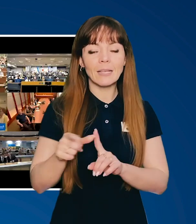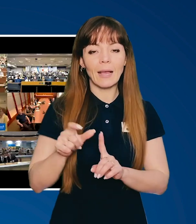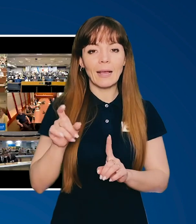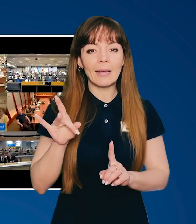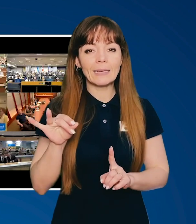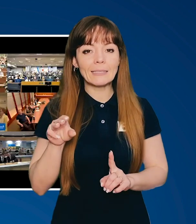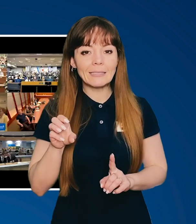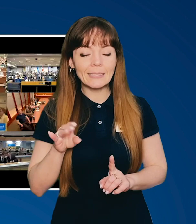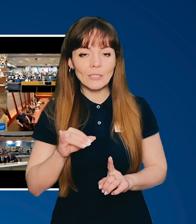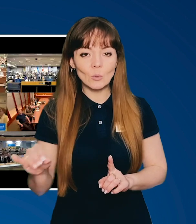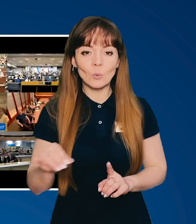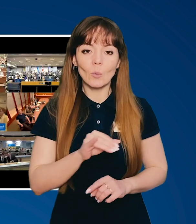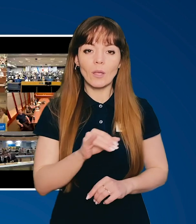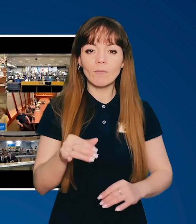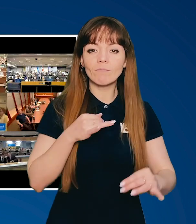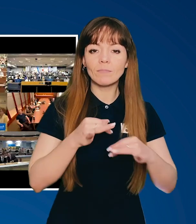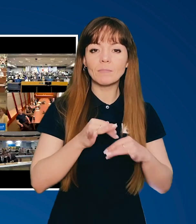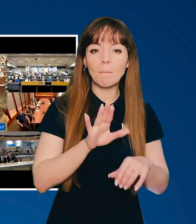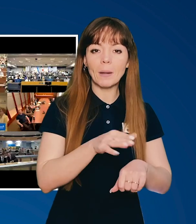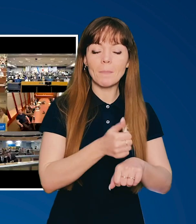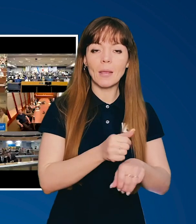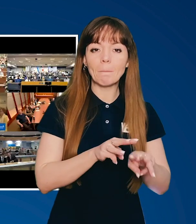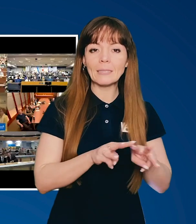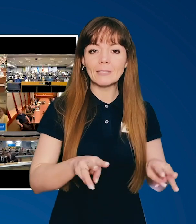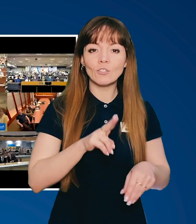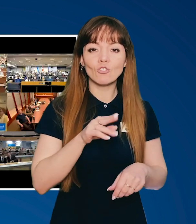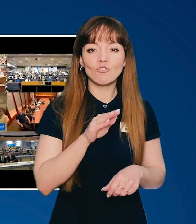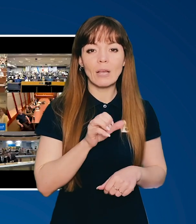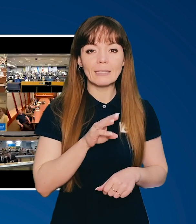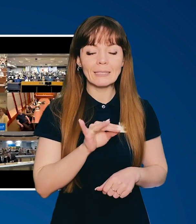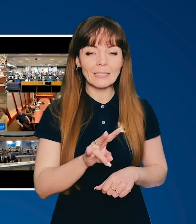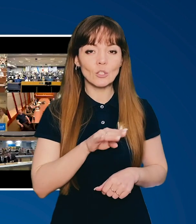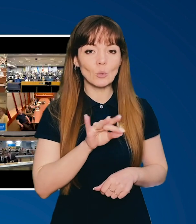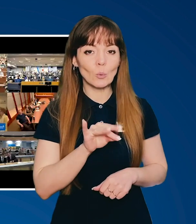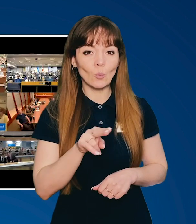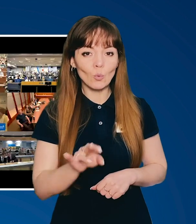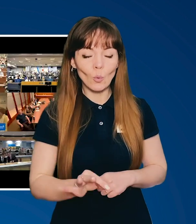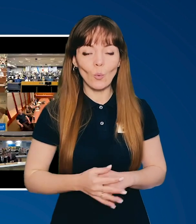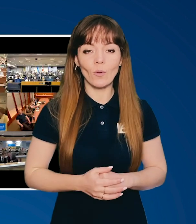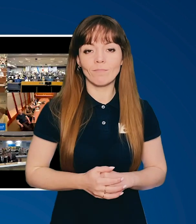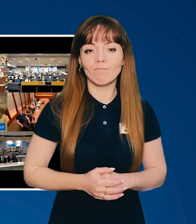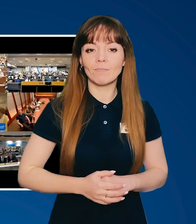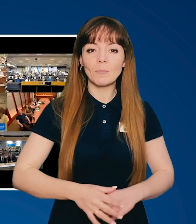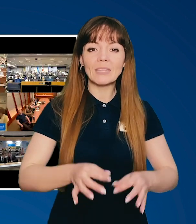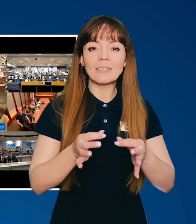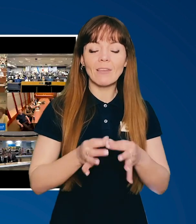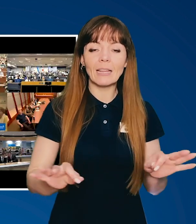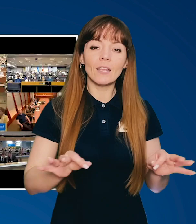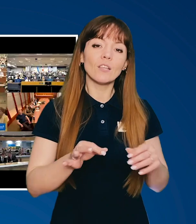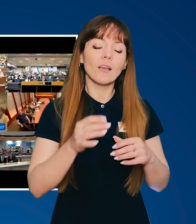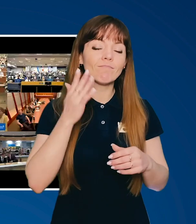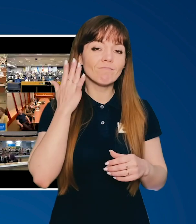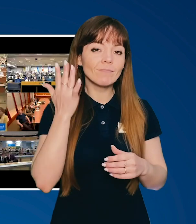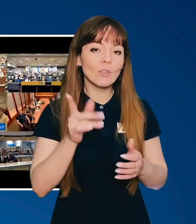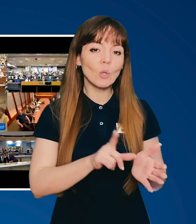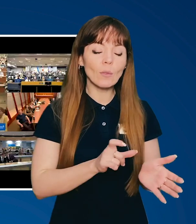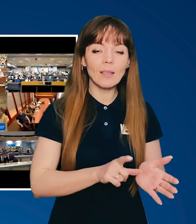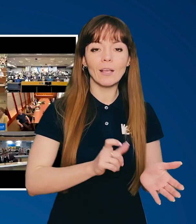і з Христією, і говорили з прем'єр-міністром Джастином Трюдо. Звільнення Донецьку,